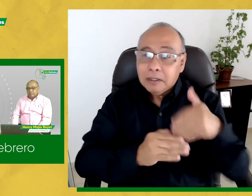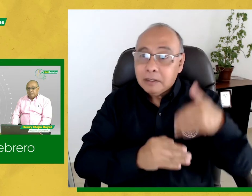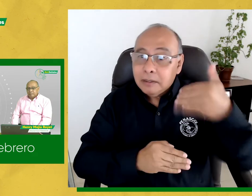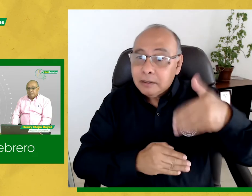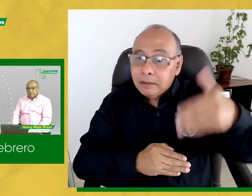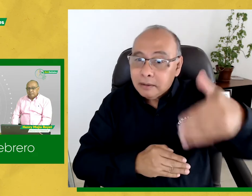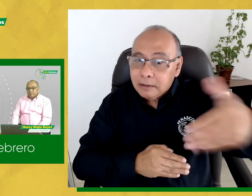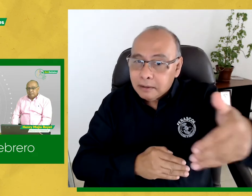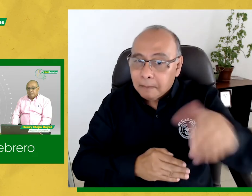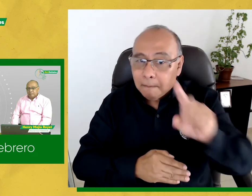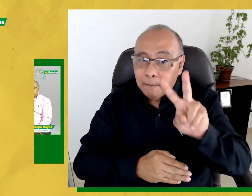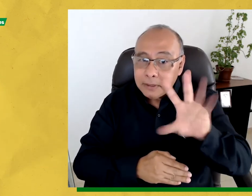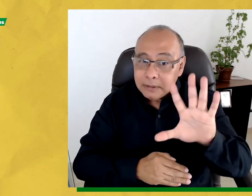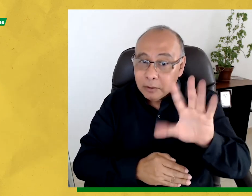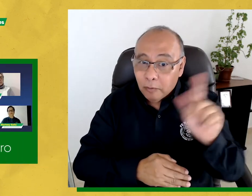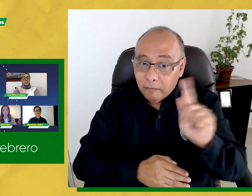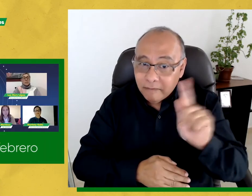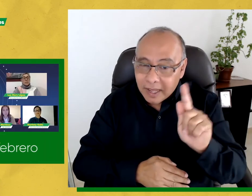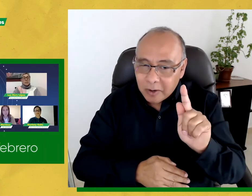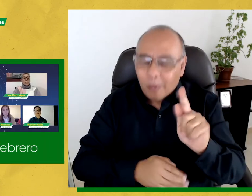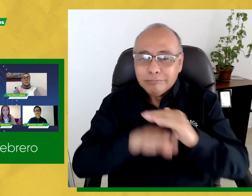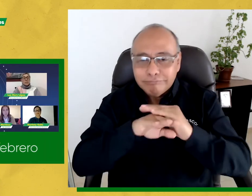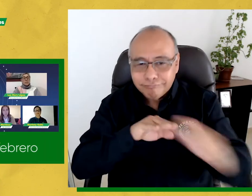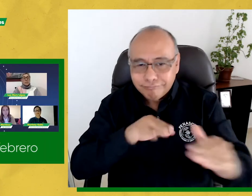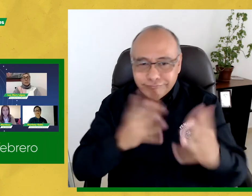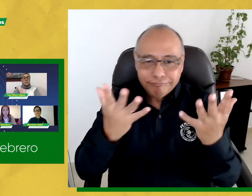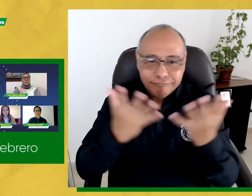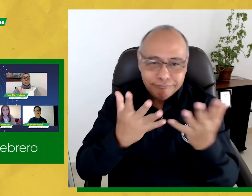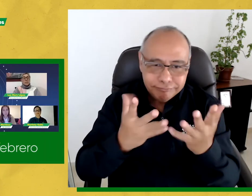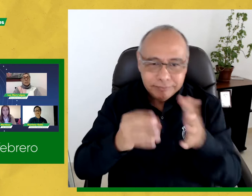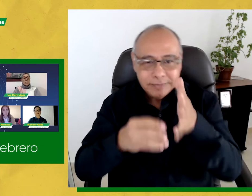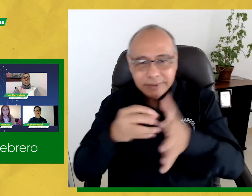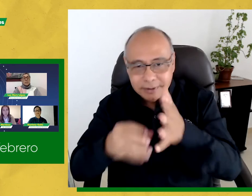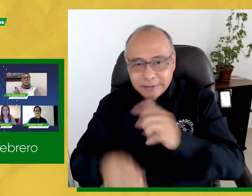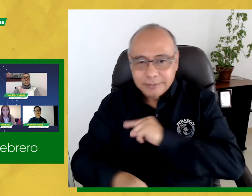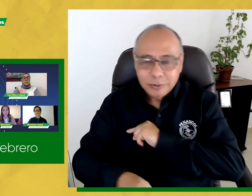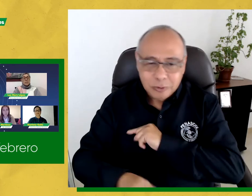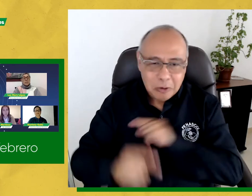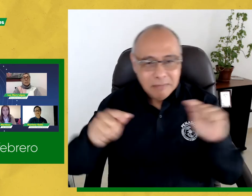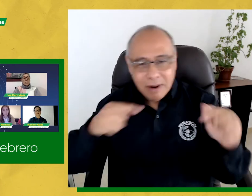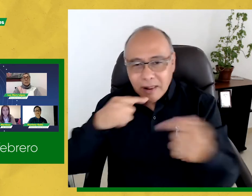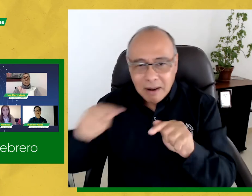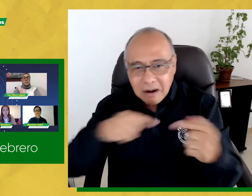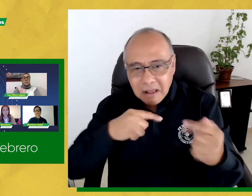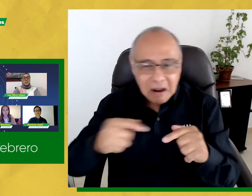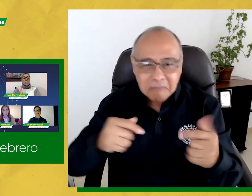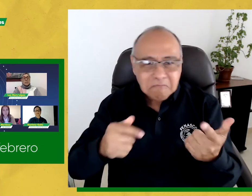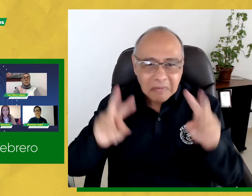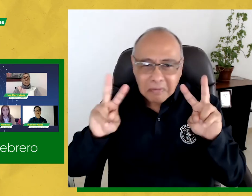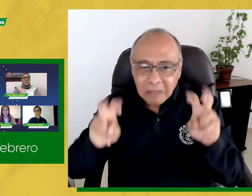posteriormente, el 25 de febrero, invitamos a Corpsac, a CEDUS y al INSOR para discutir el tema de